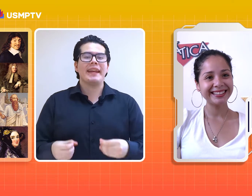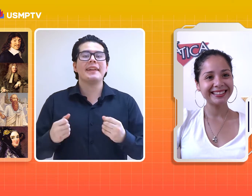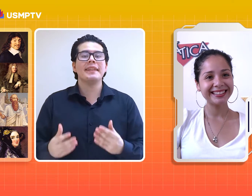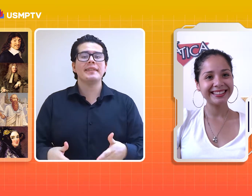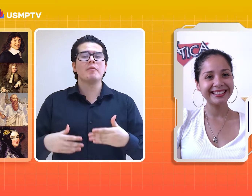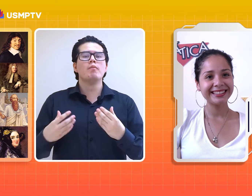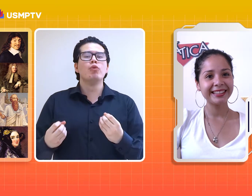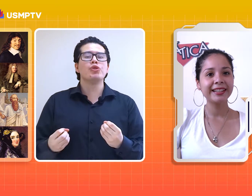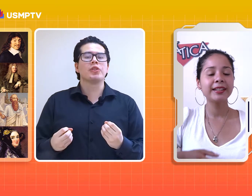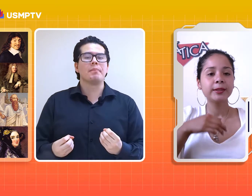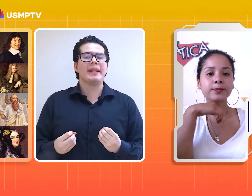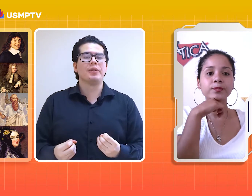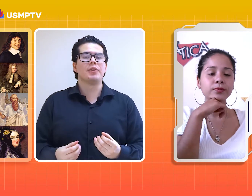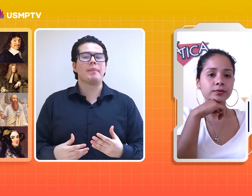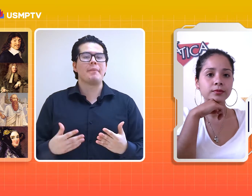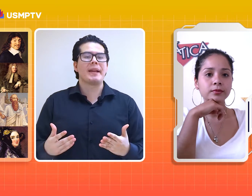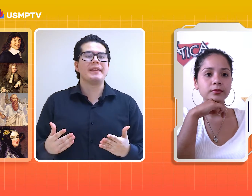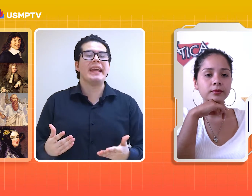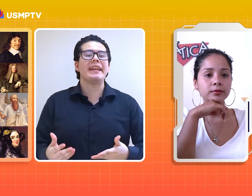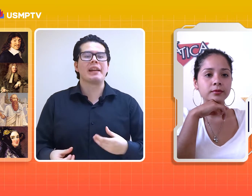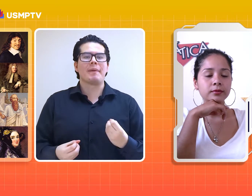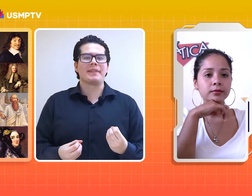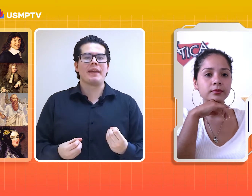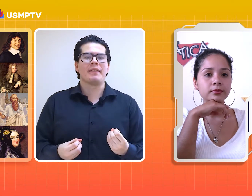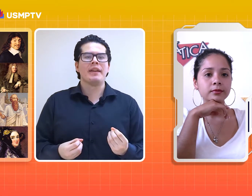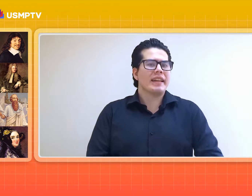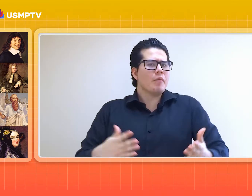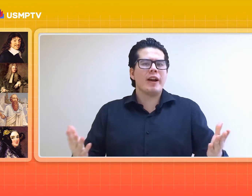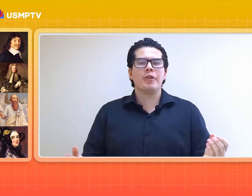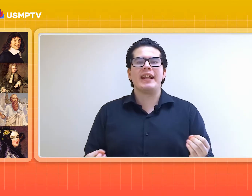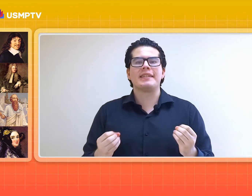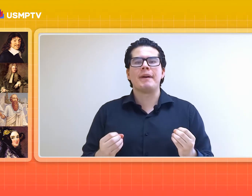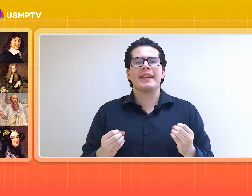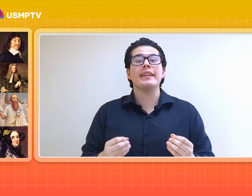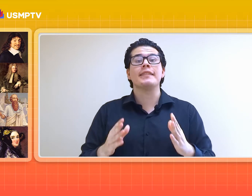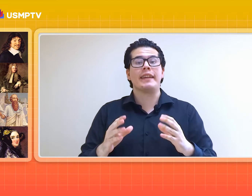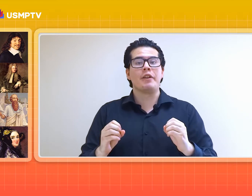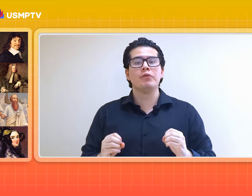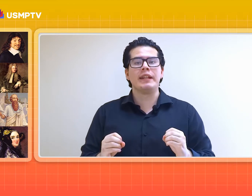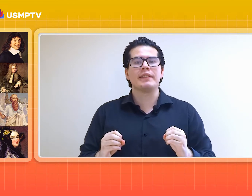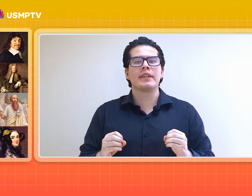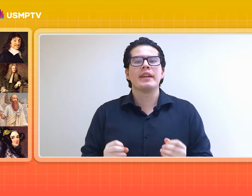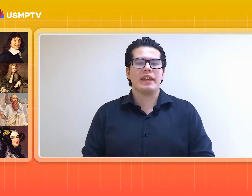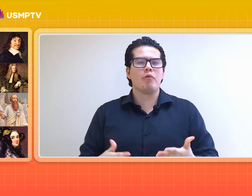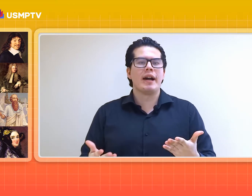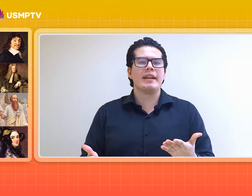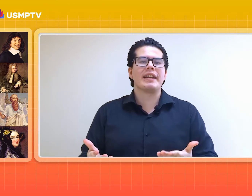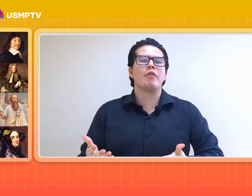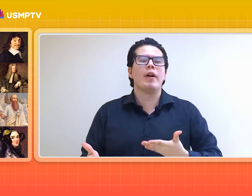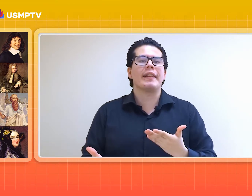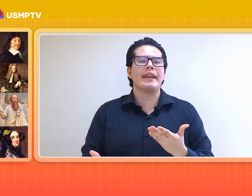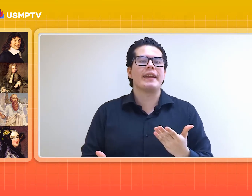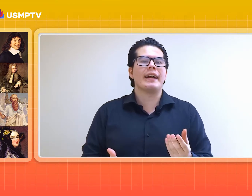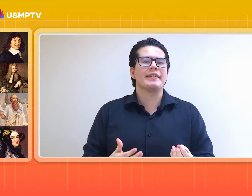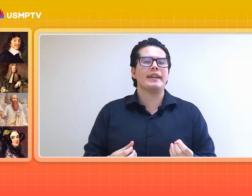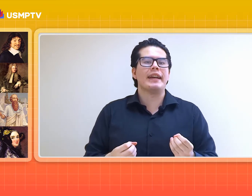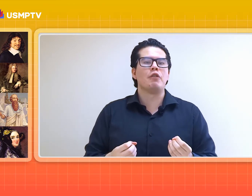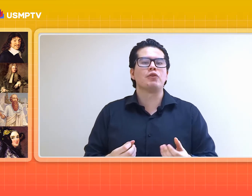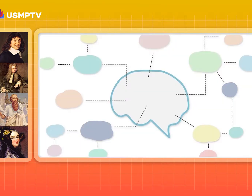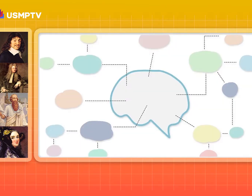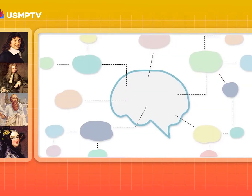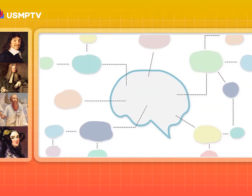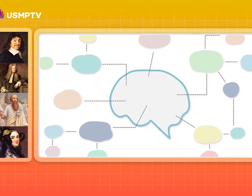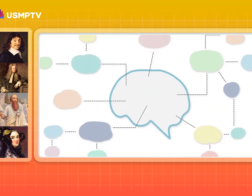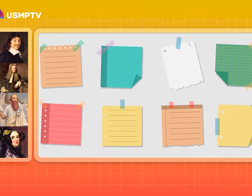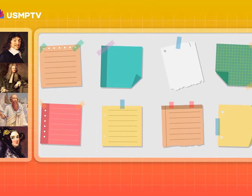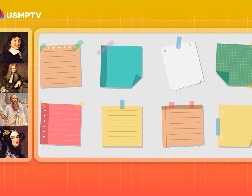sabes, existen muchos métodos para aprender y repasar. Qué bueno que las separatas sean útiles. Igual recuerden en casa que